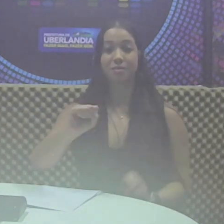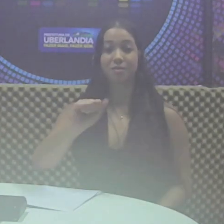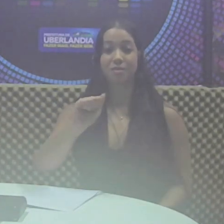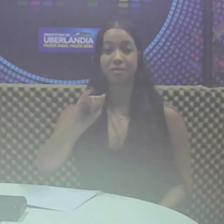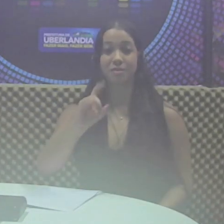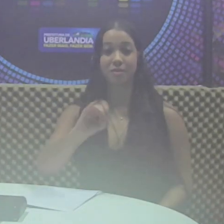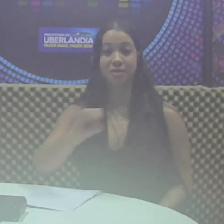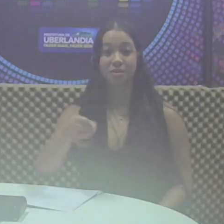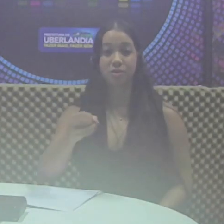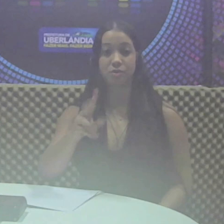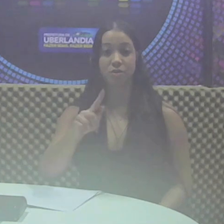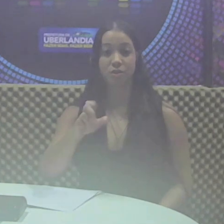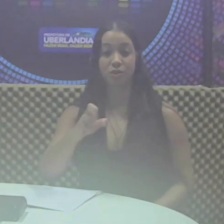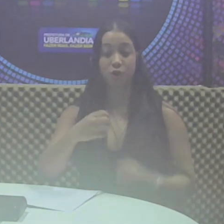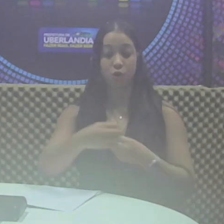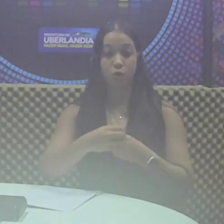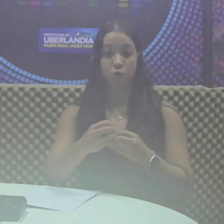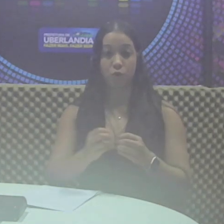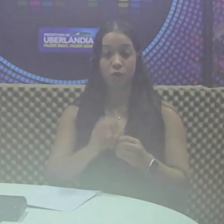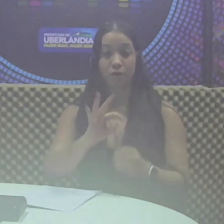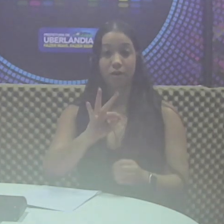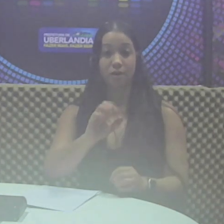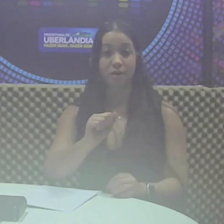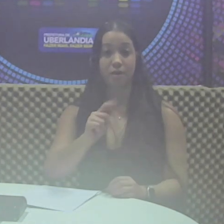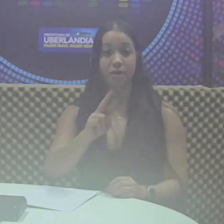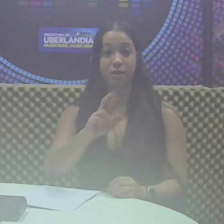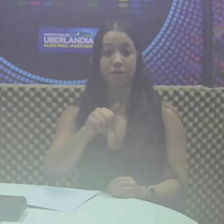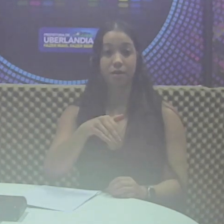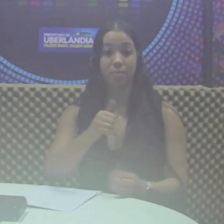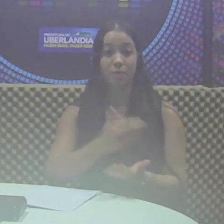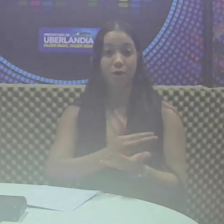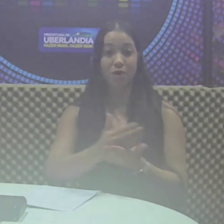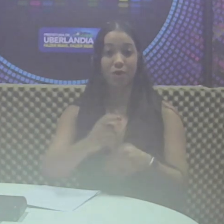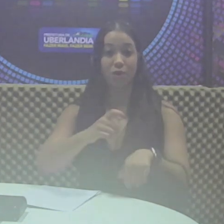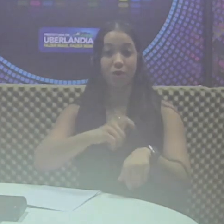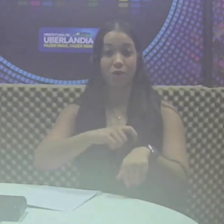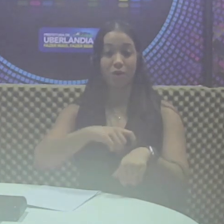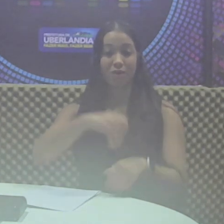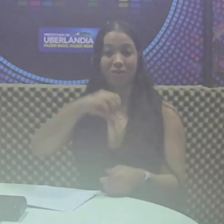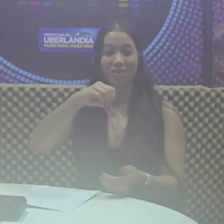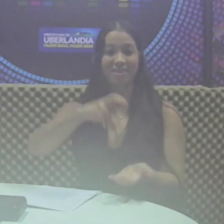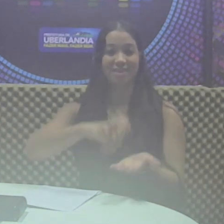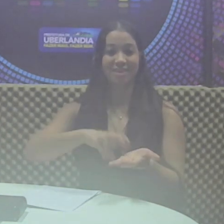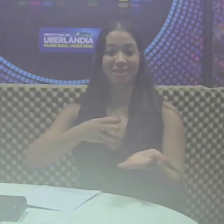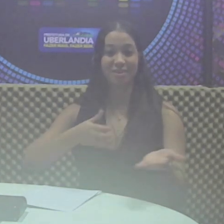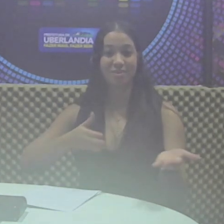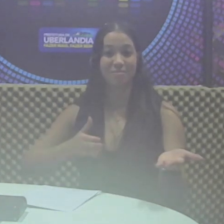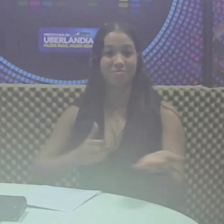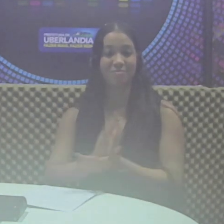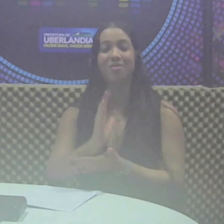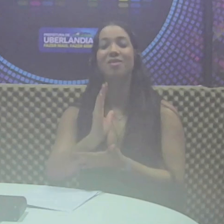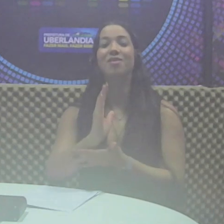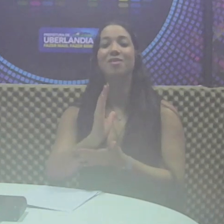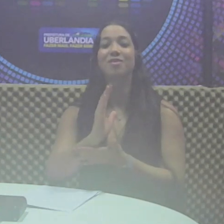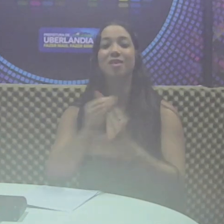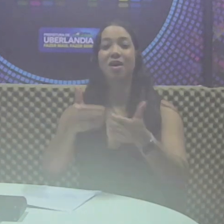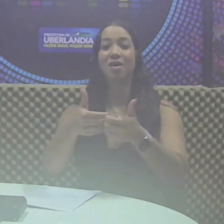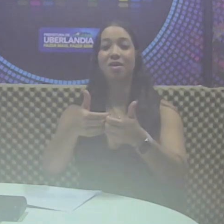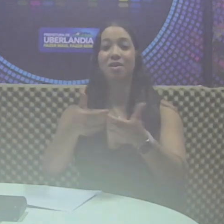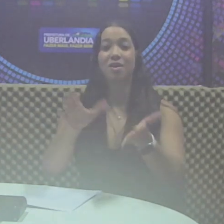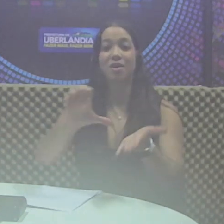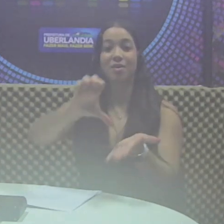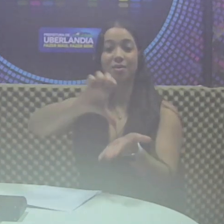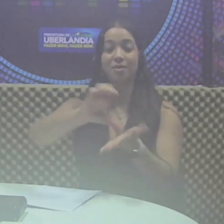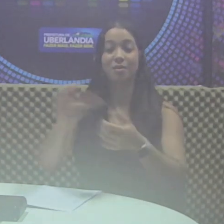distrito de Itapuirama. A programação começará às 9 da manhã com o lançamento da Pedra Fundamental da Unidade